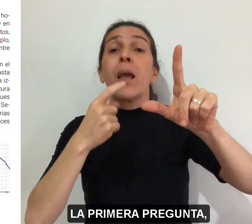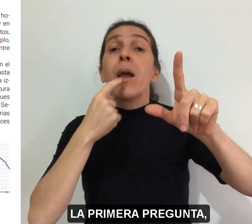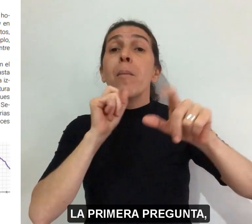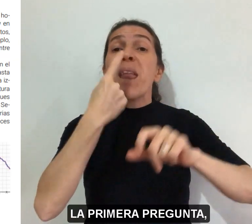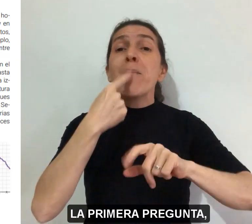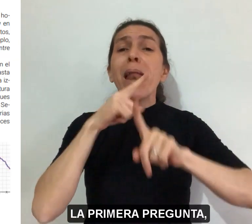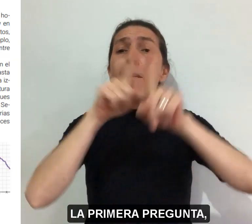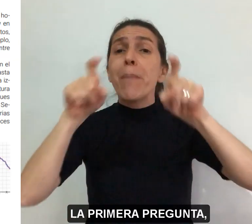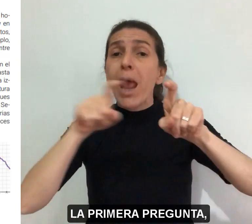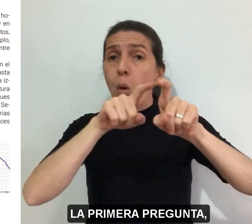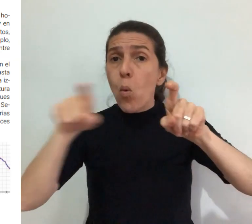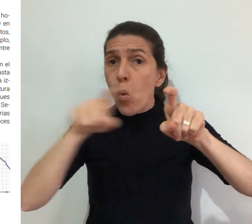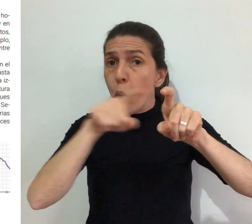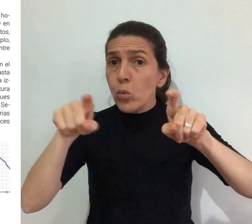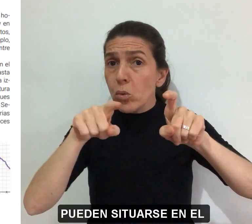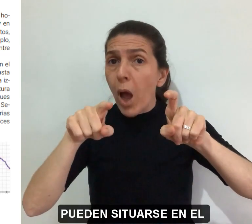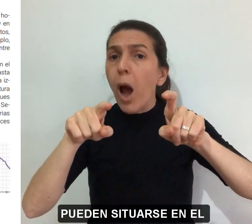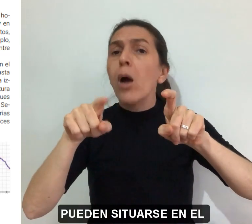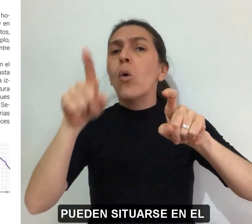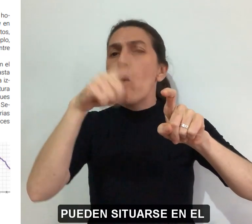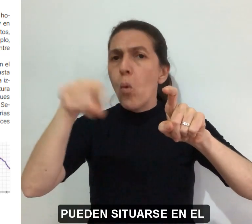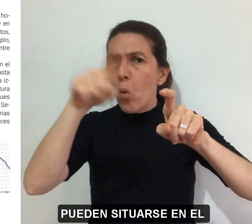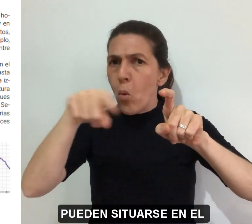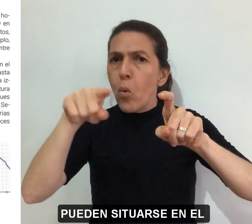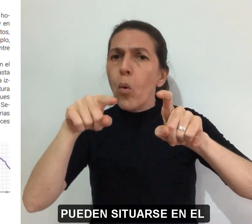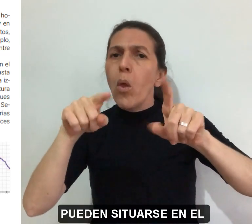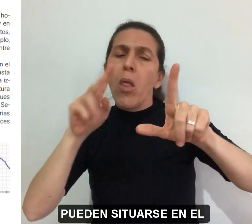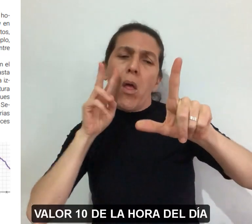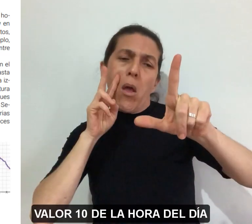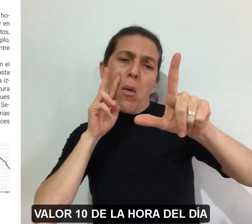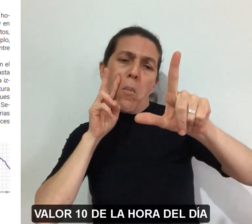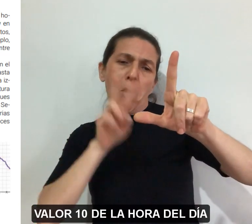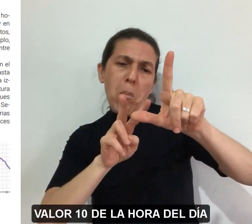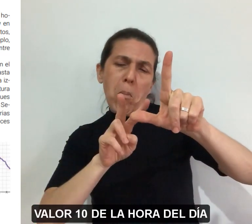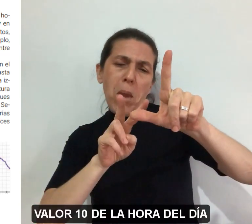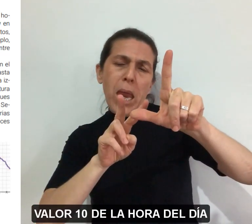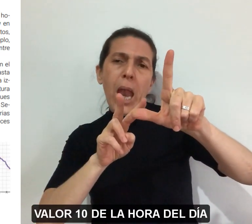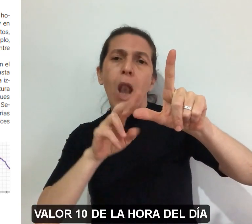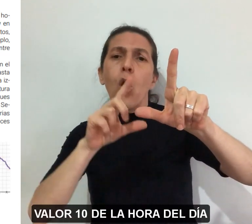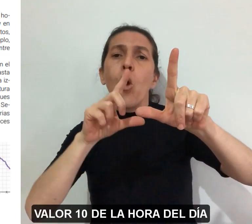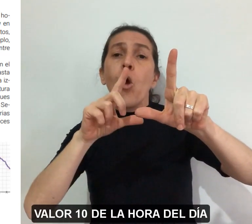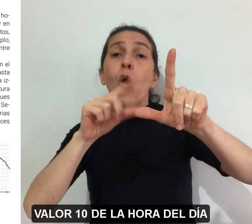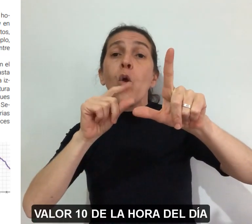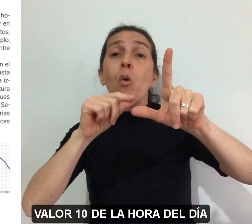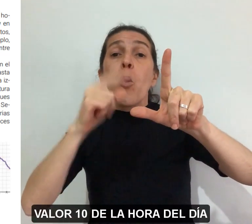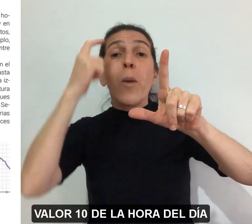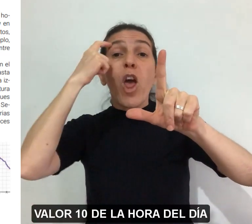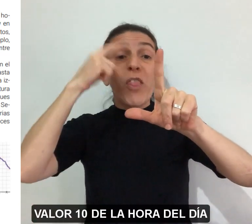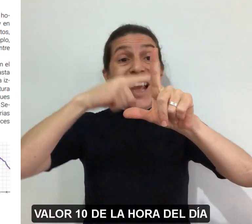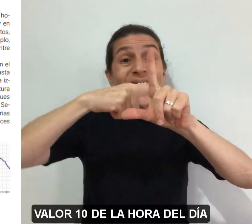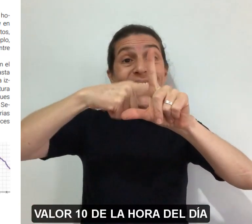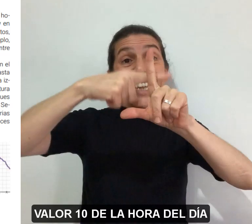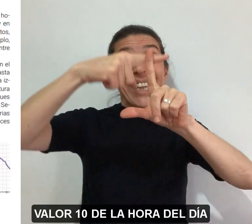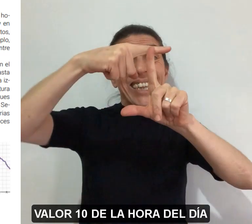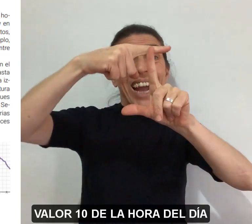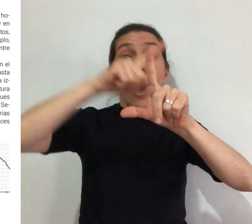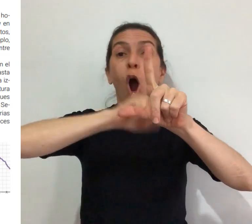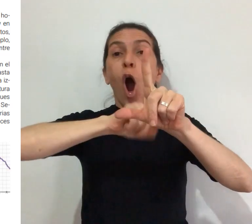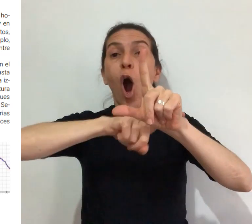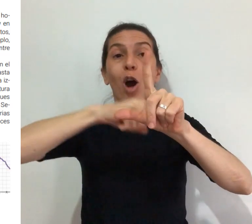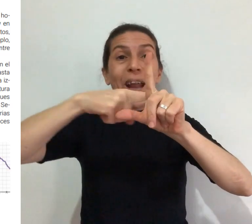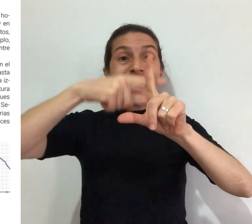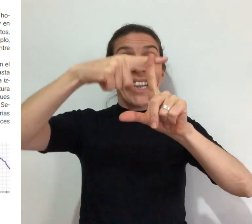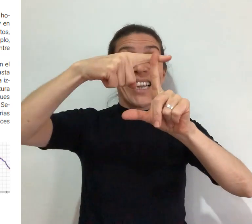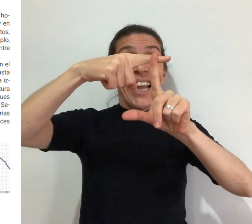la primera pregunta, pueden situarse en el valor 10 de la hora del día,